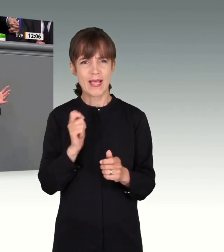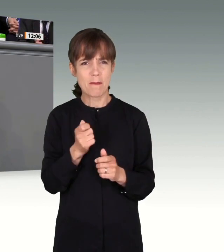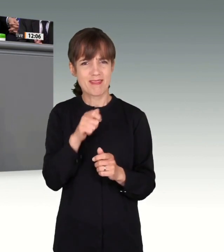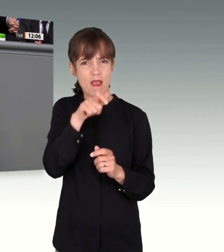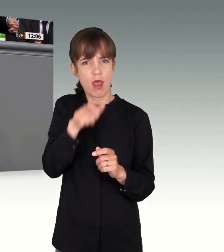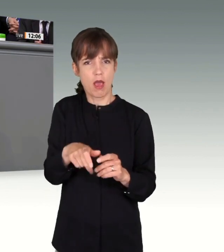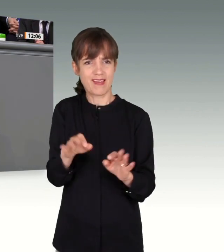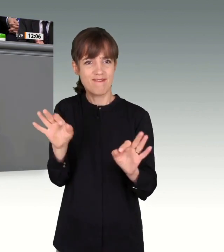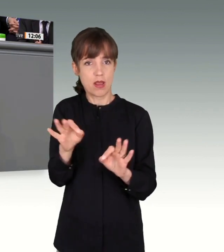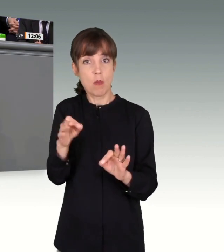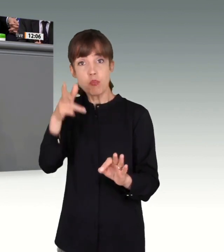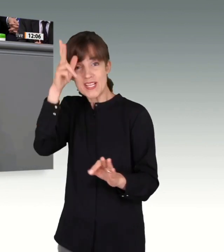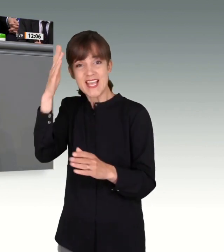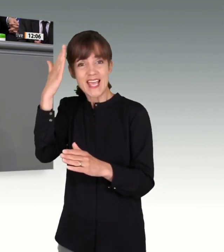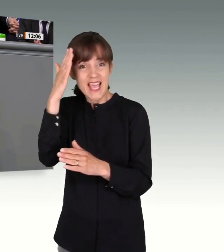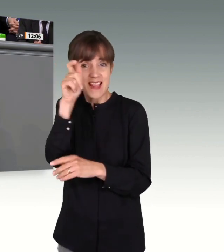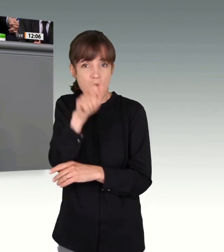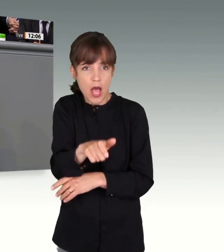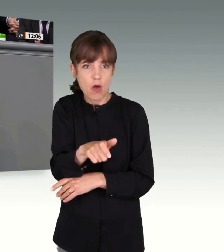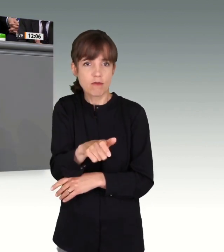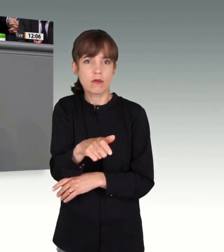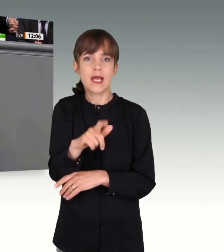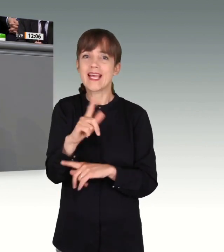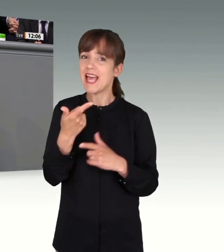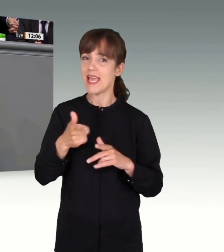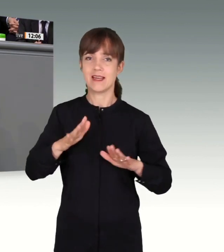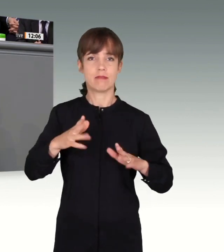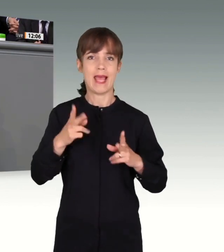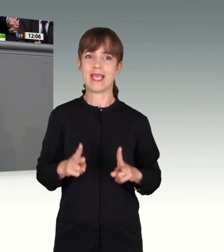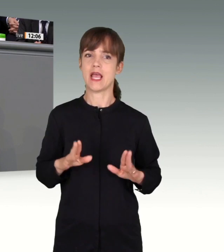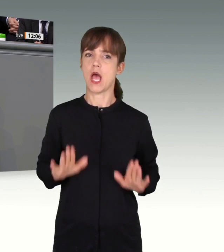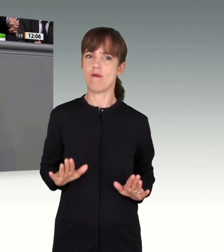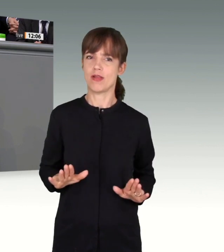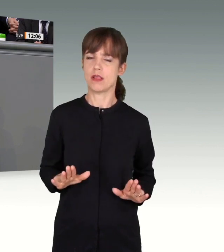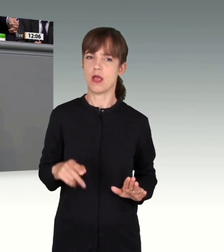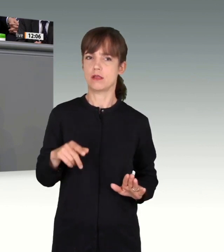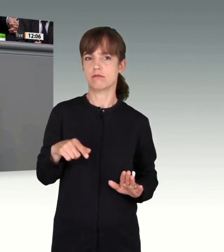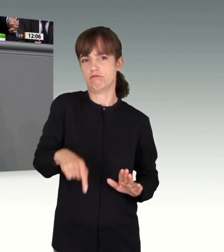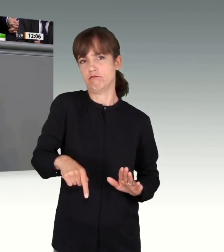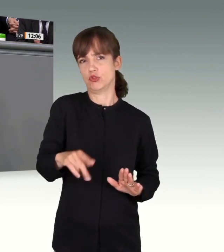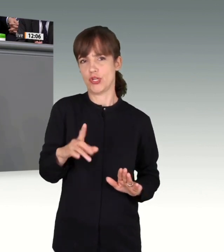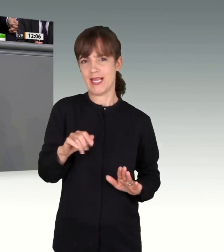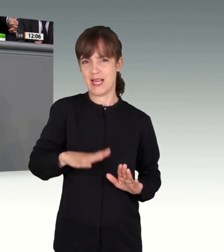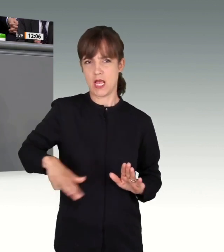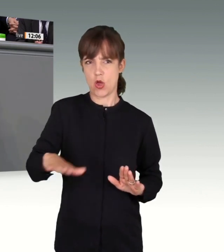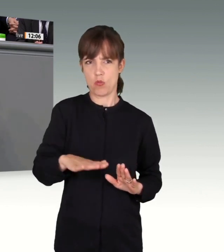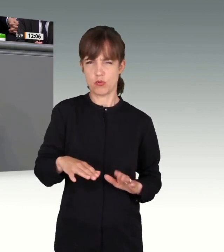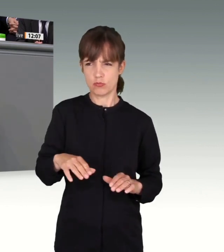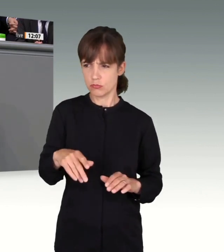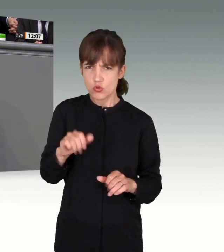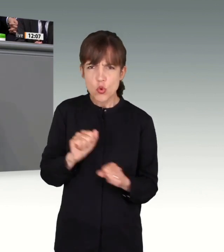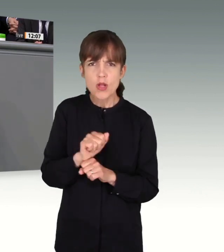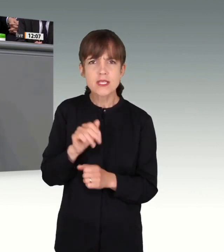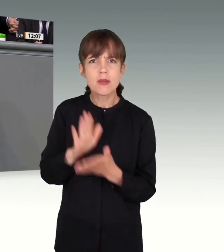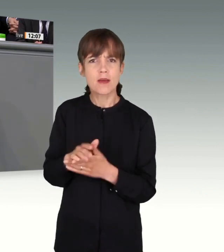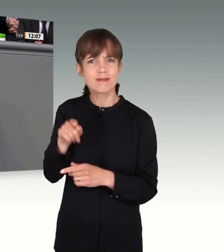Tausende Aktenordner wurden von Bundes und Landesbehörden vorgelegt und vom Ausschuss ausgewertet. Der Bundestag hat sogar selbst Gutachter